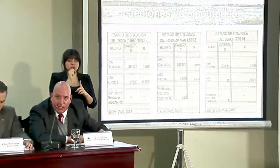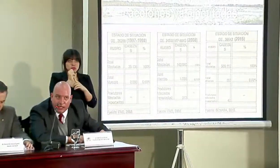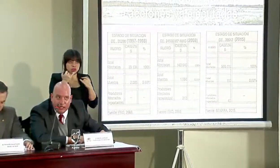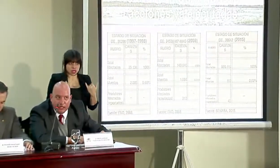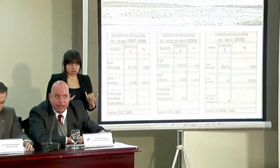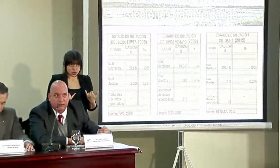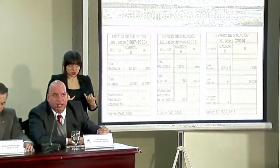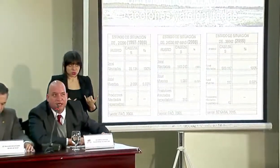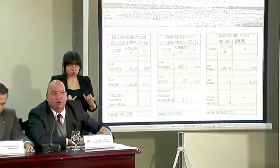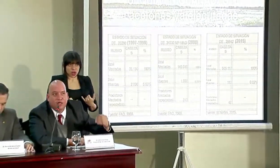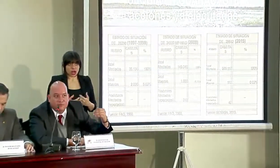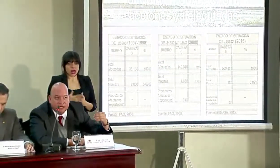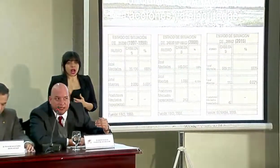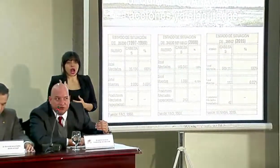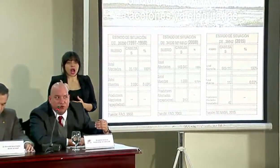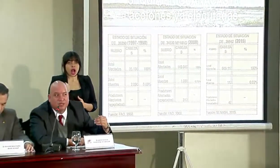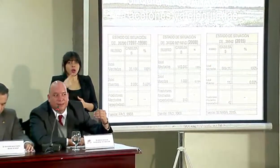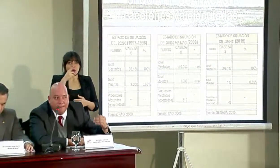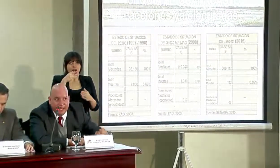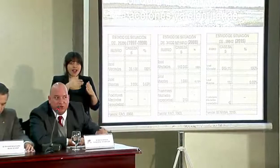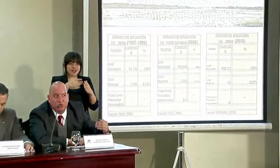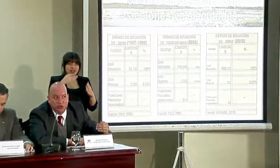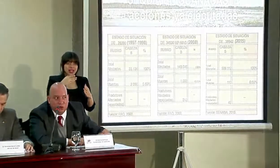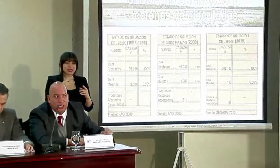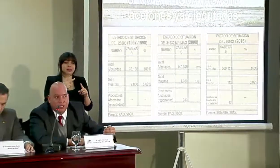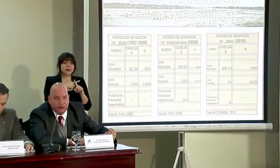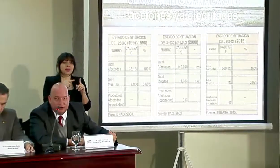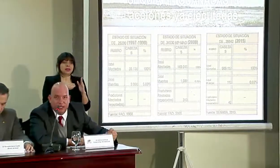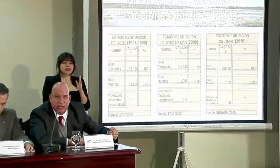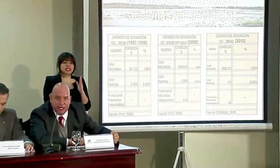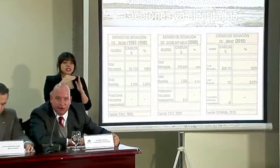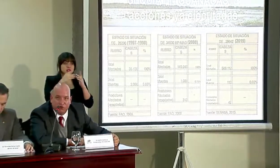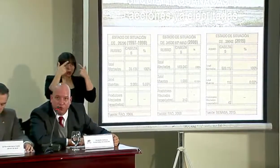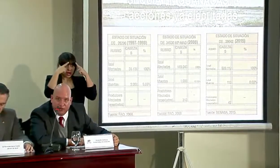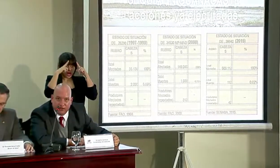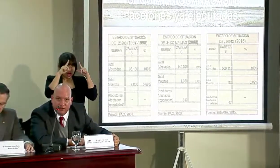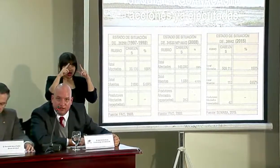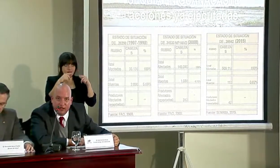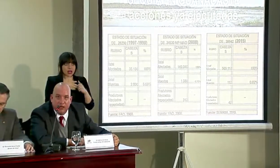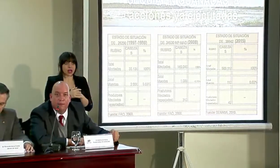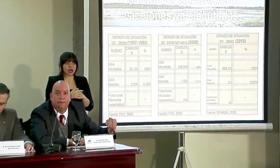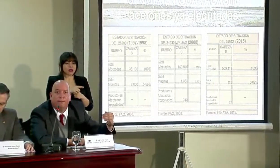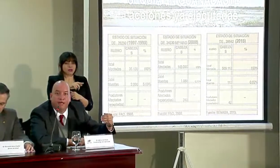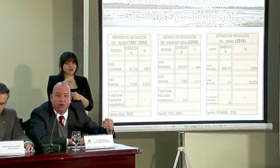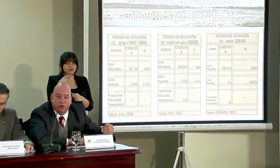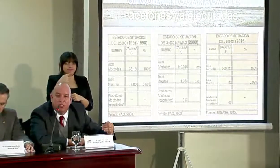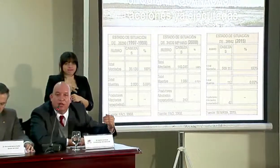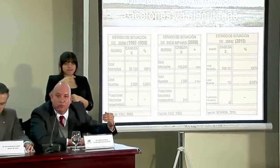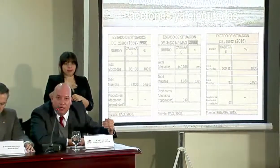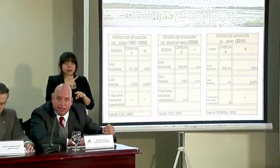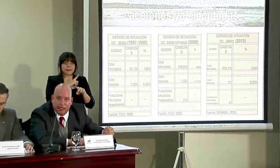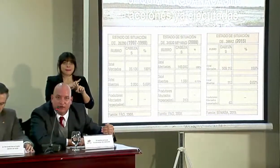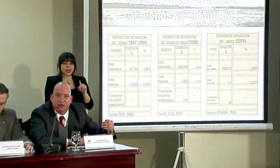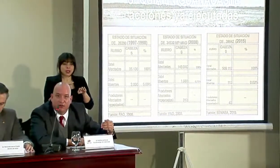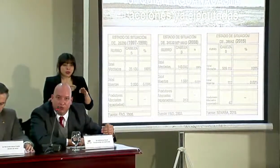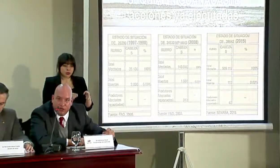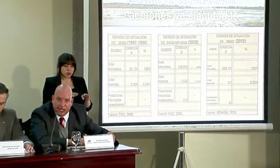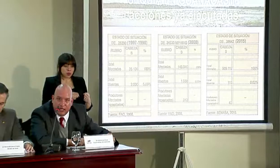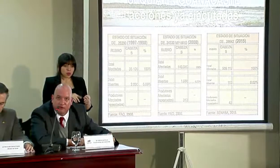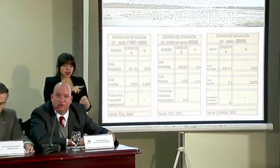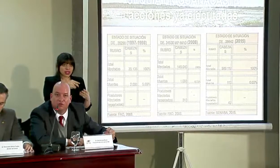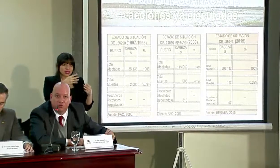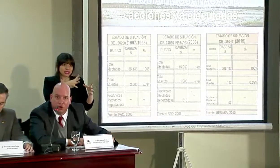actual es que hay una afectación de medio millón de cabezas de ganado expuestas, pero las muertes